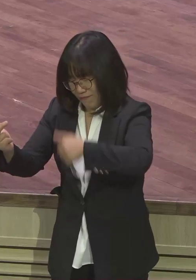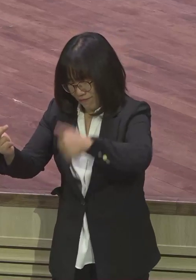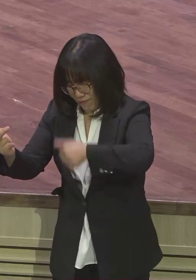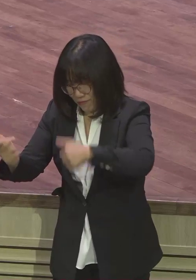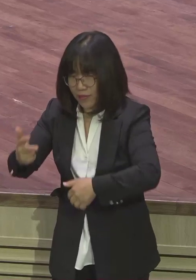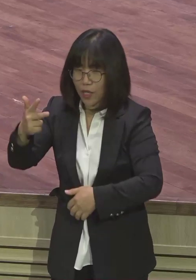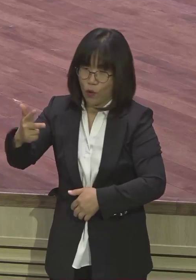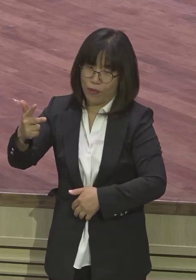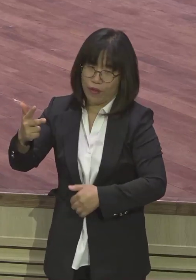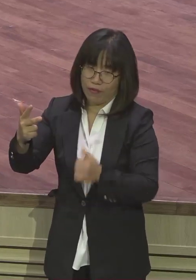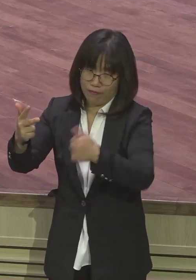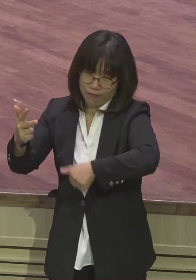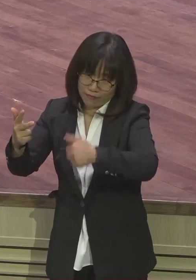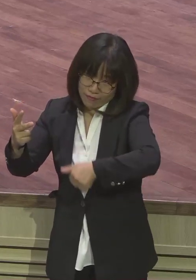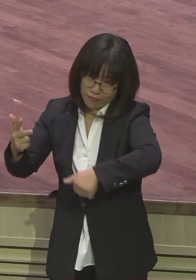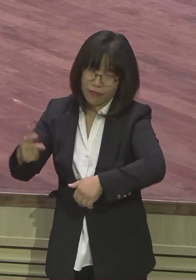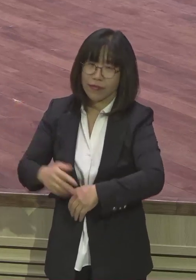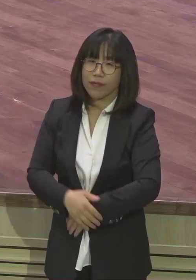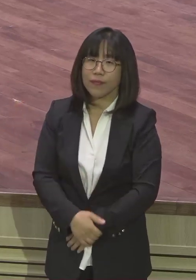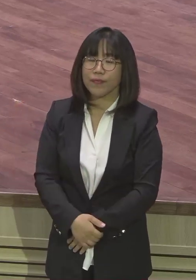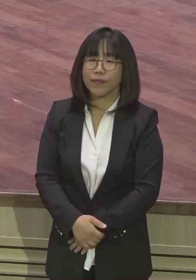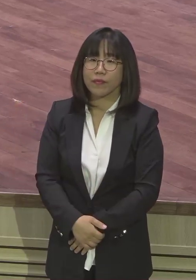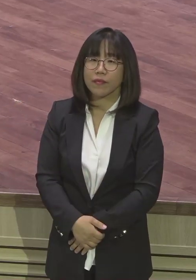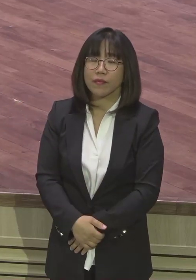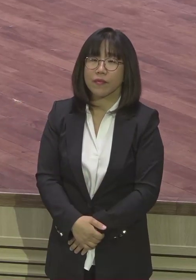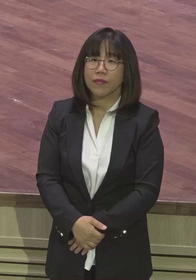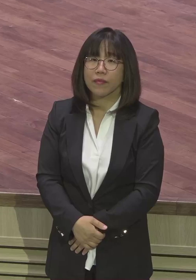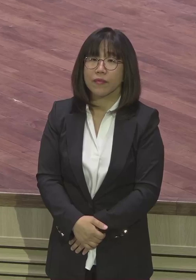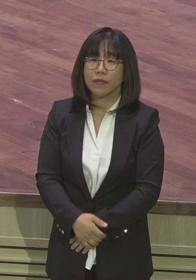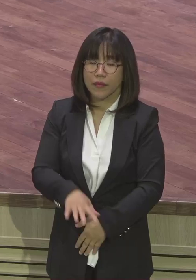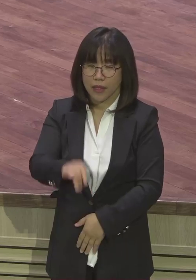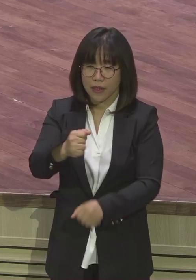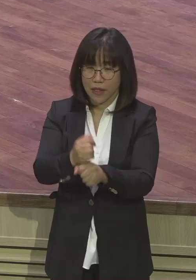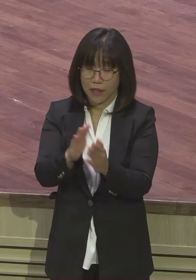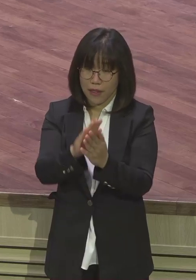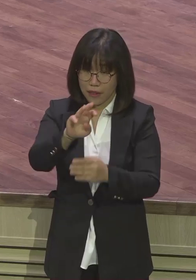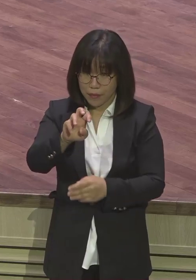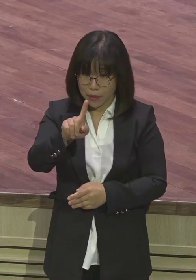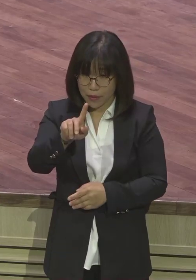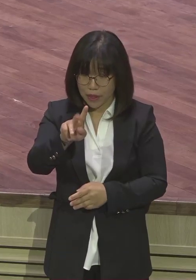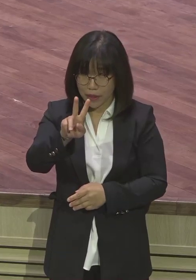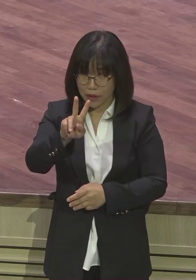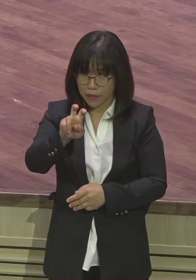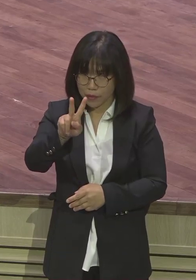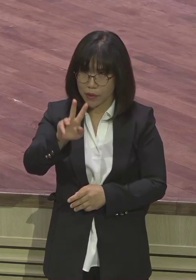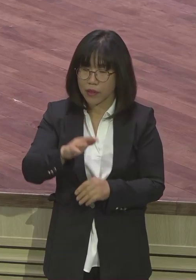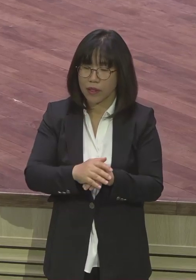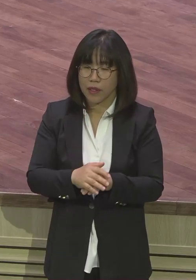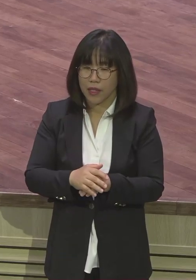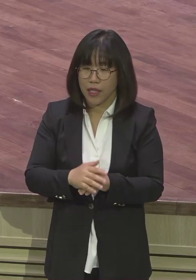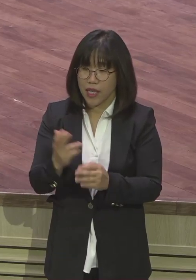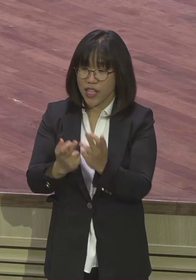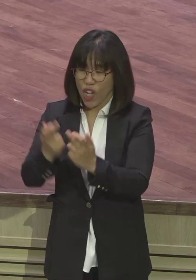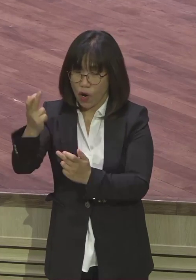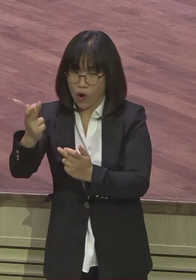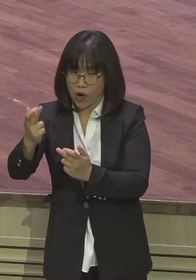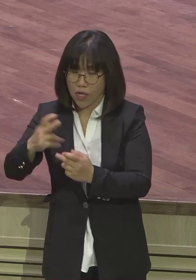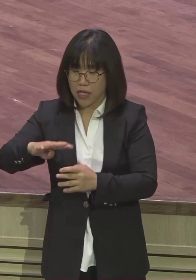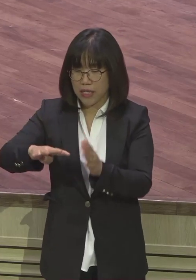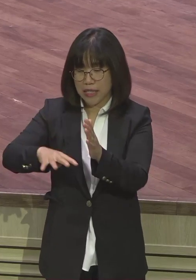장세기 32장에 보면 형 에세가 400명 장정을 이끌고 자신을 만나러